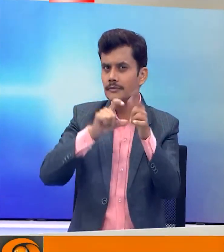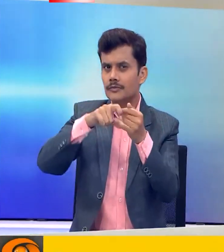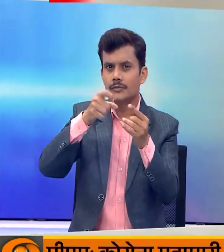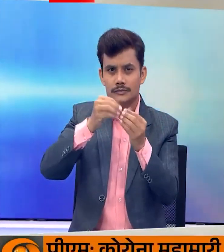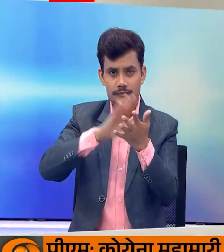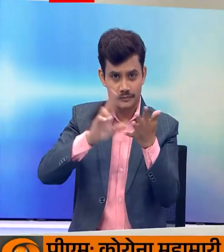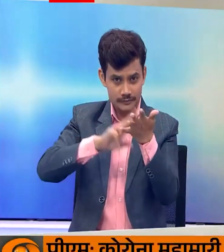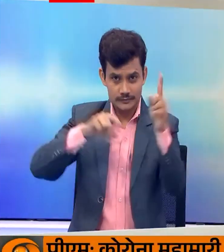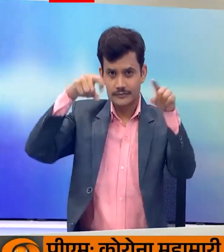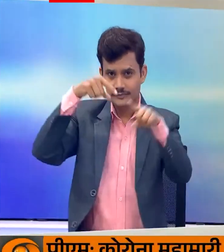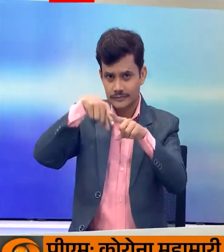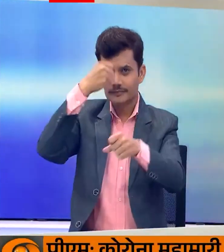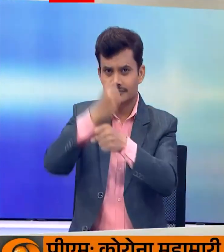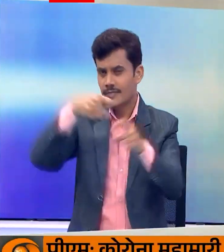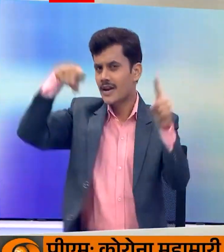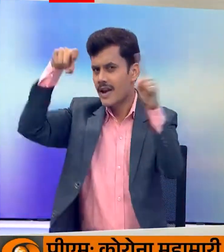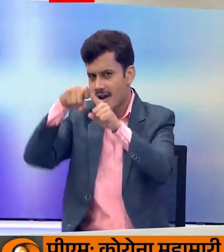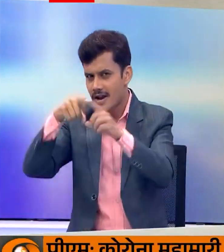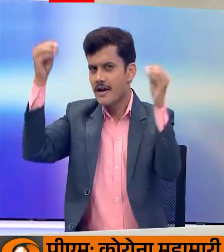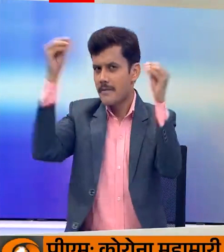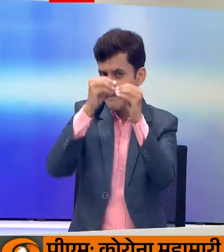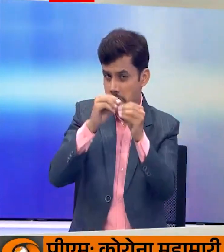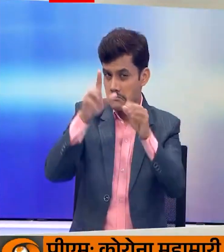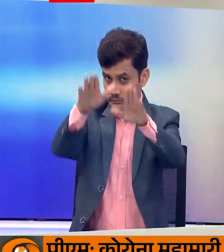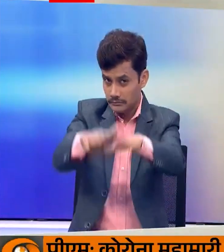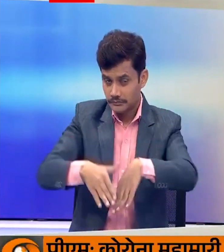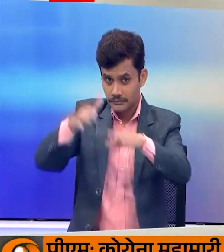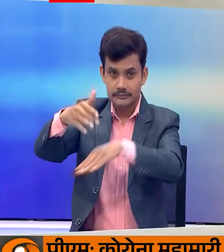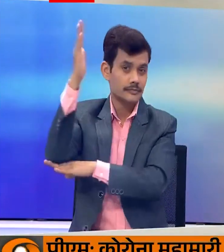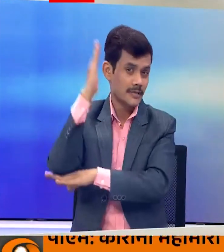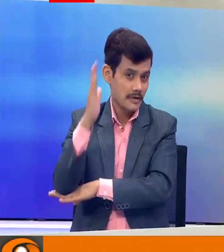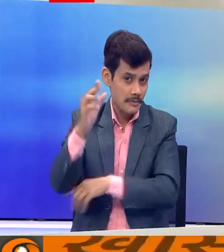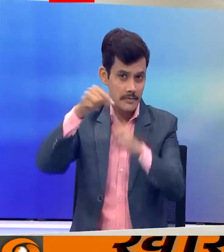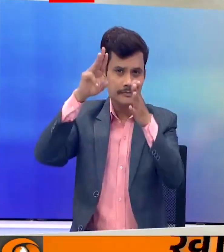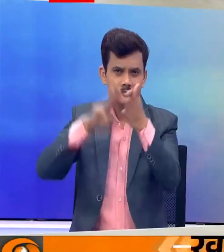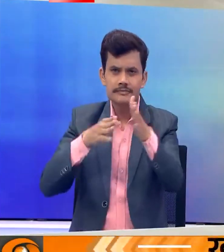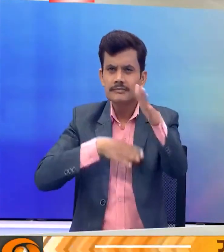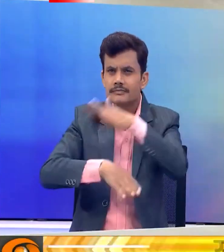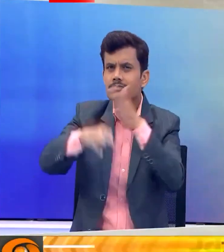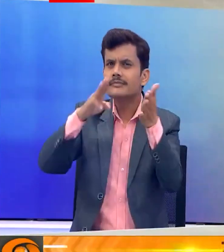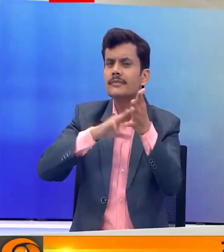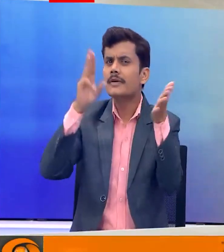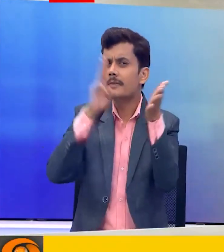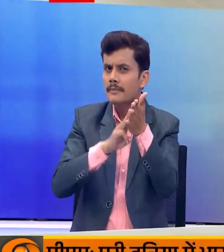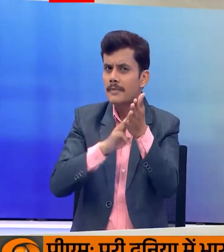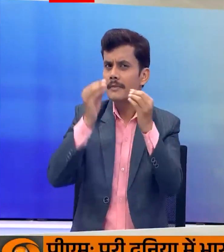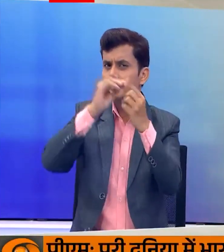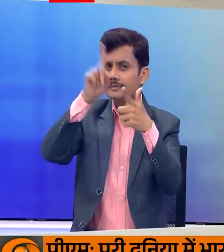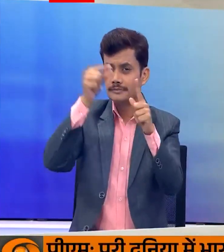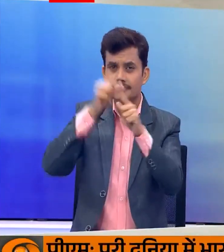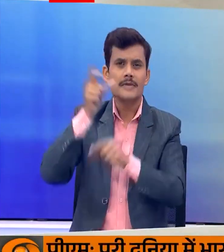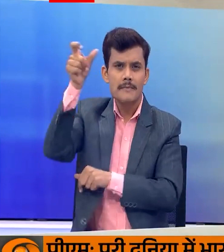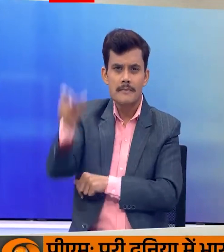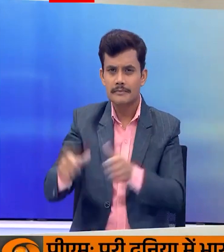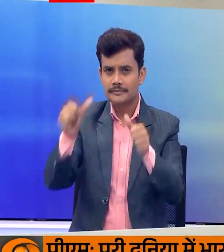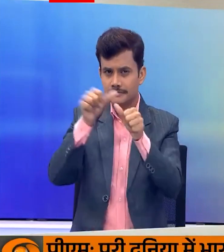बालासोर और केंद्र पाड़ा में चुनावी जन सभाओं को संबोधित करेंगे पी-एम मयूर भंच में भाजपा प्रत्याशी नावा चरण मांची